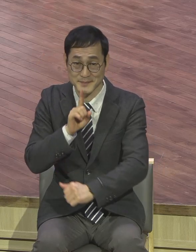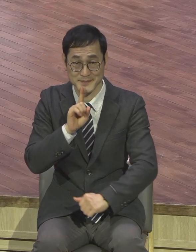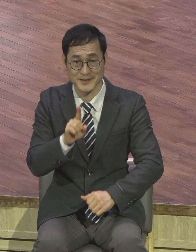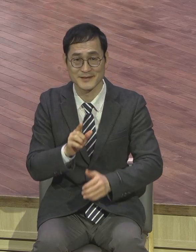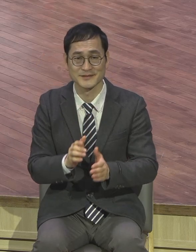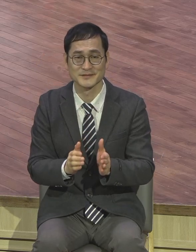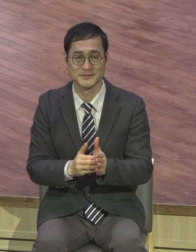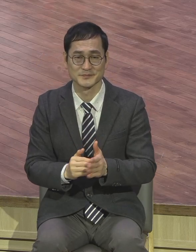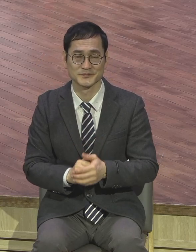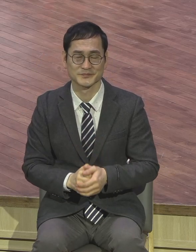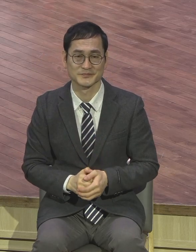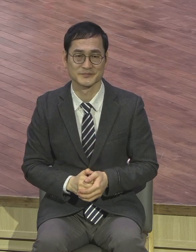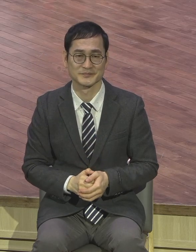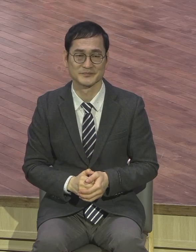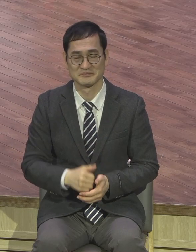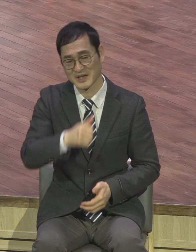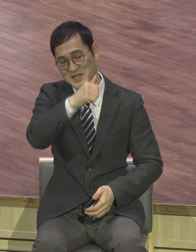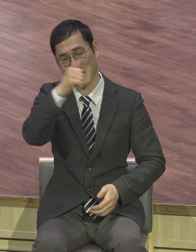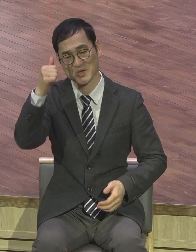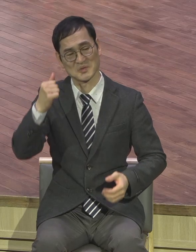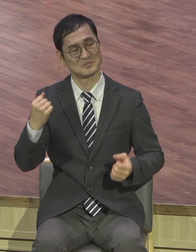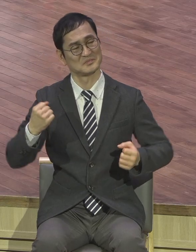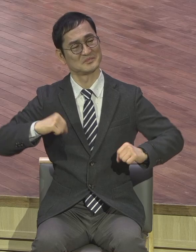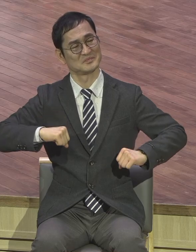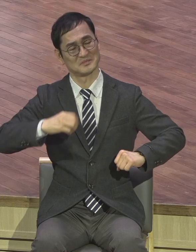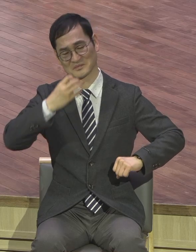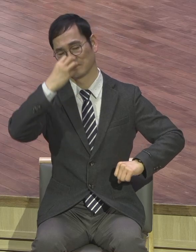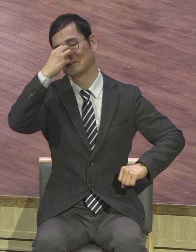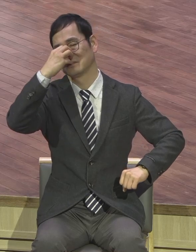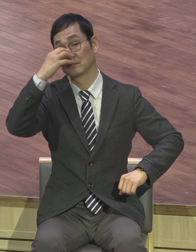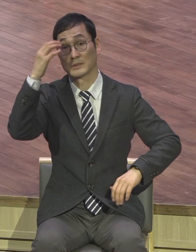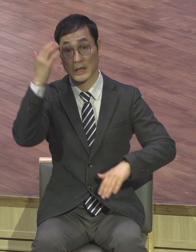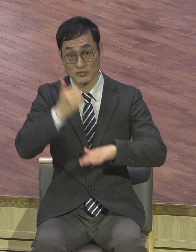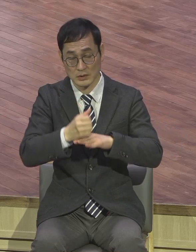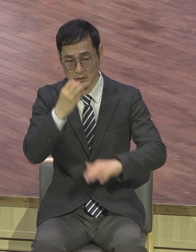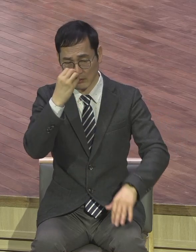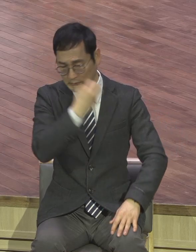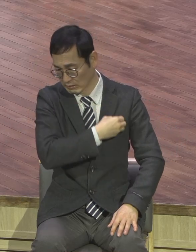그는 금방 떠다가는 그날 끝이 거기 있어. 끝. 안 자라.